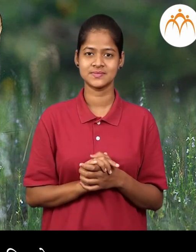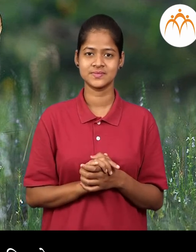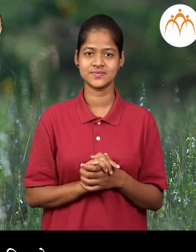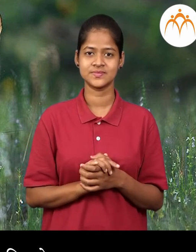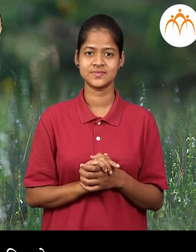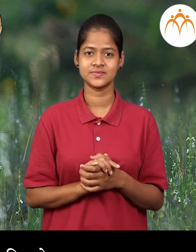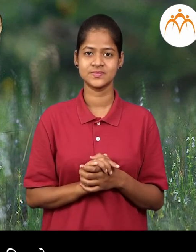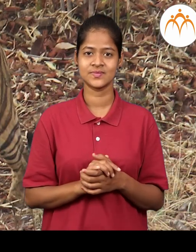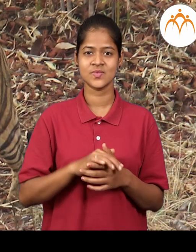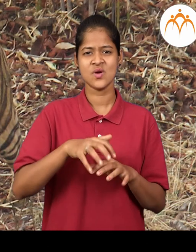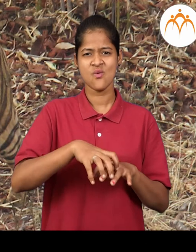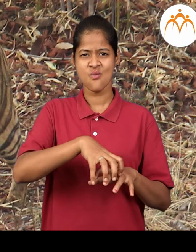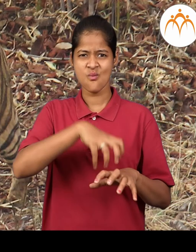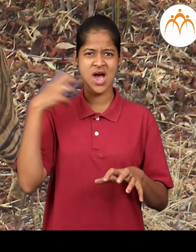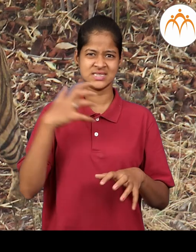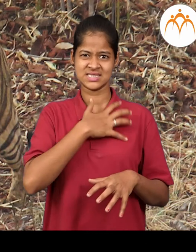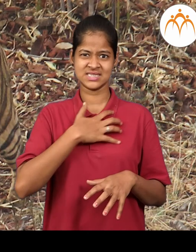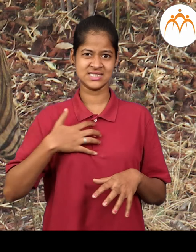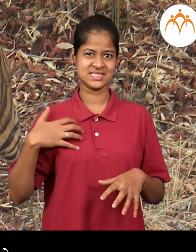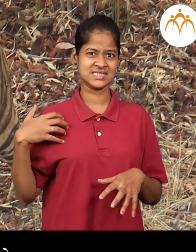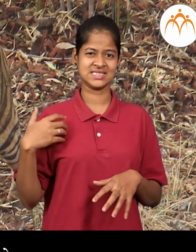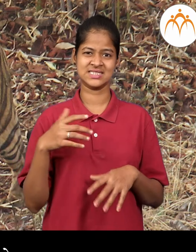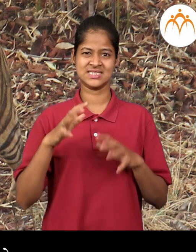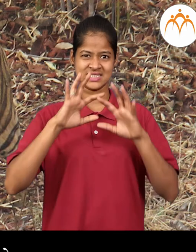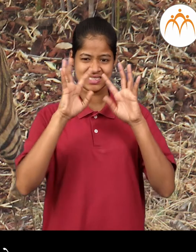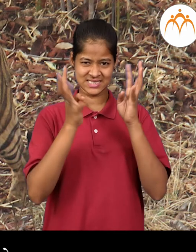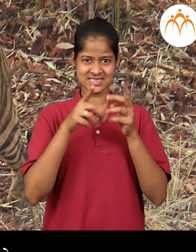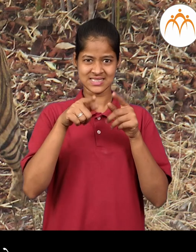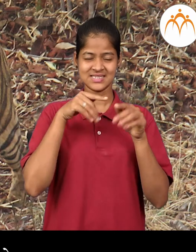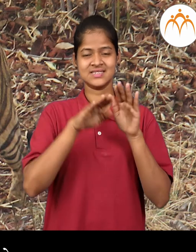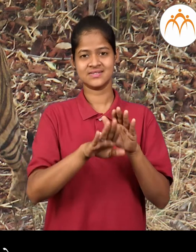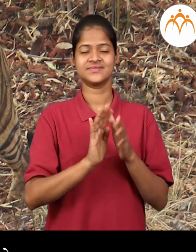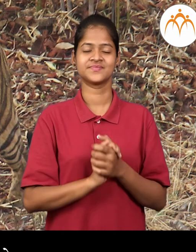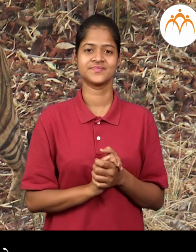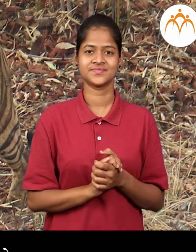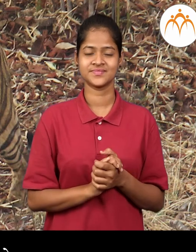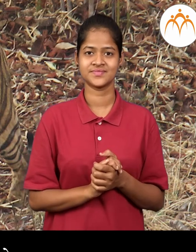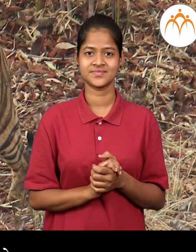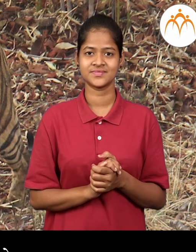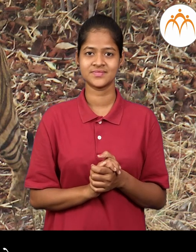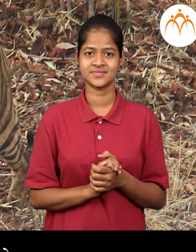वाग वाग गुहेत रहतो